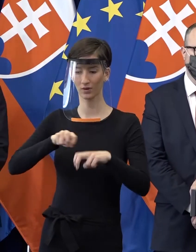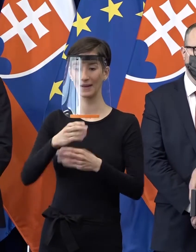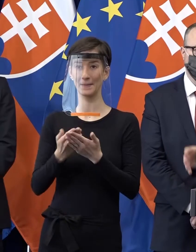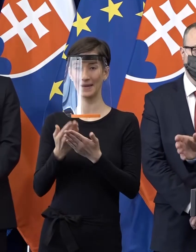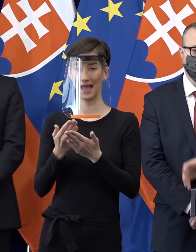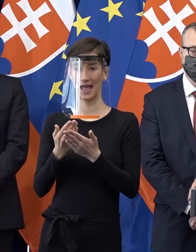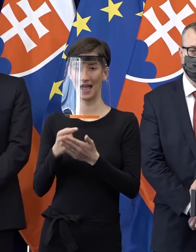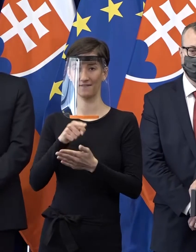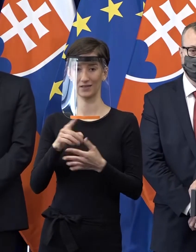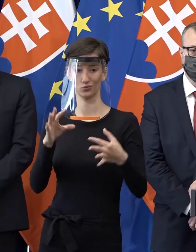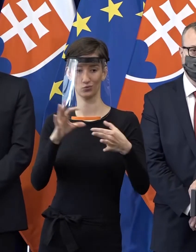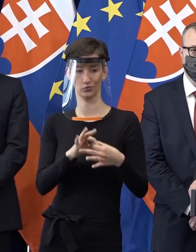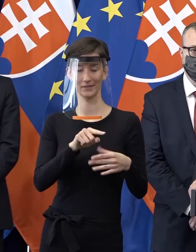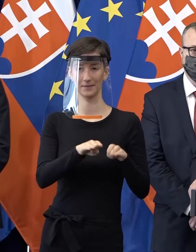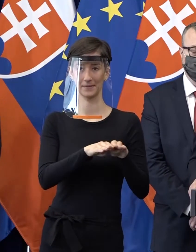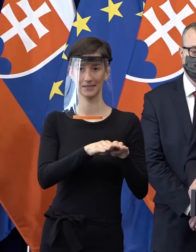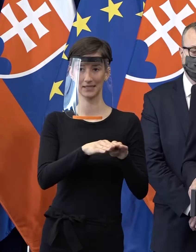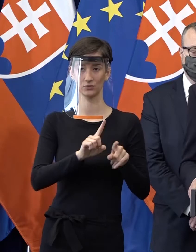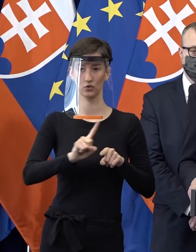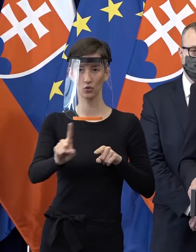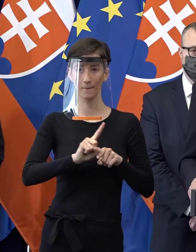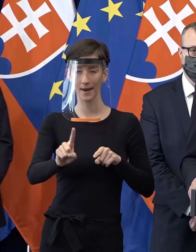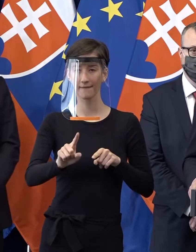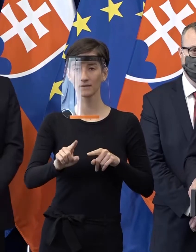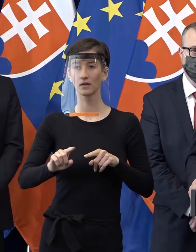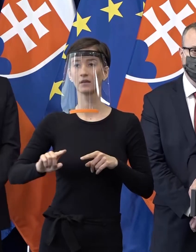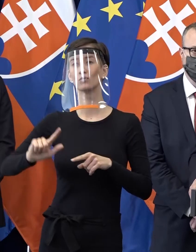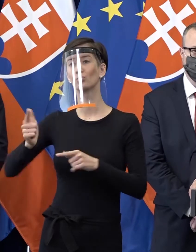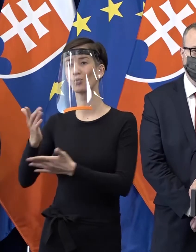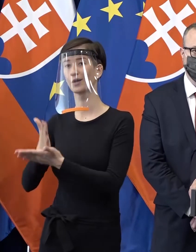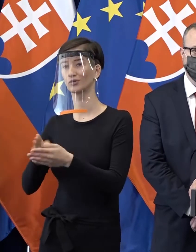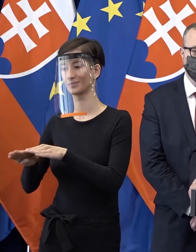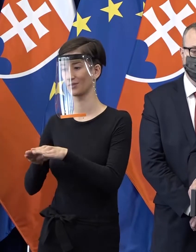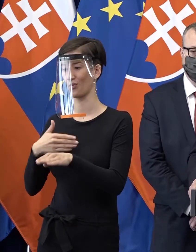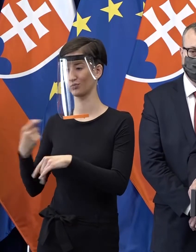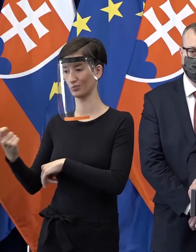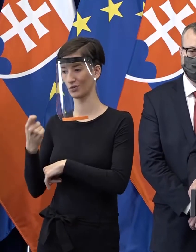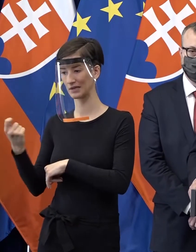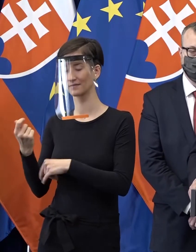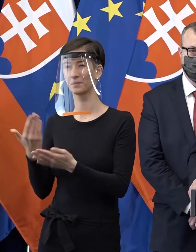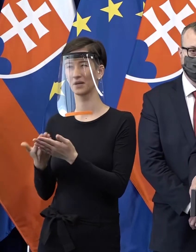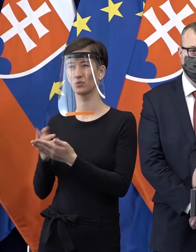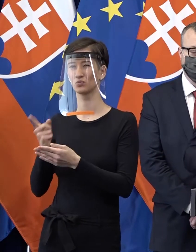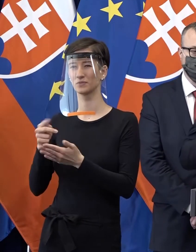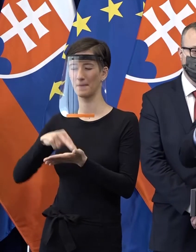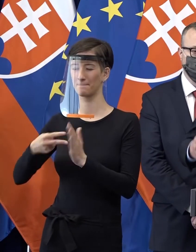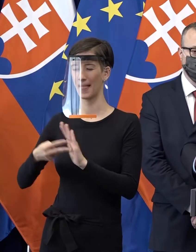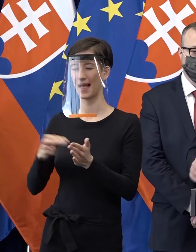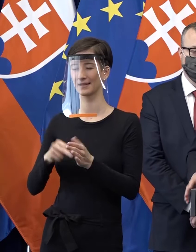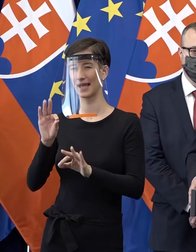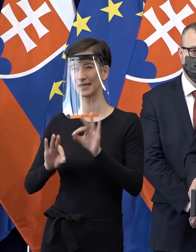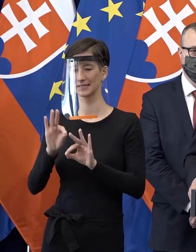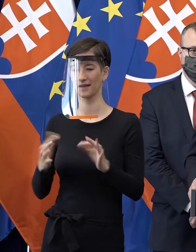dopravy. Niečo ostala na ministerstvo hospodárstva. Čiže tu sa musíme koordinovať. Ale zrovna je dnes ten deň, kedy